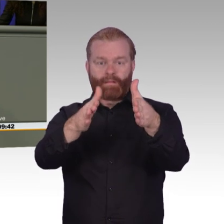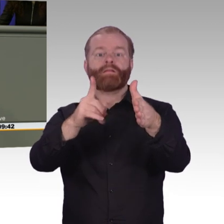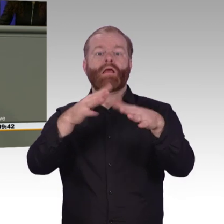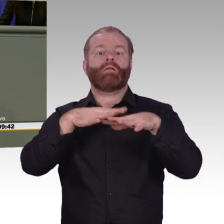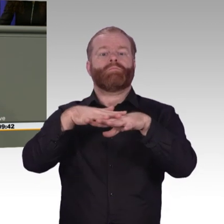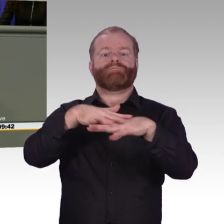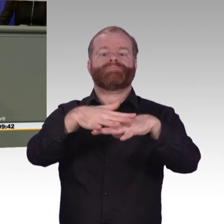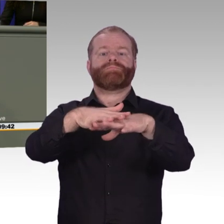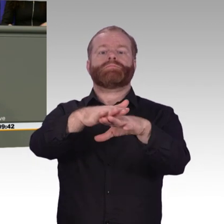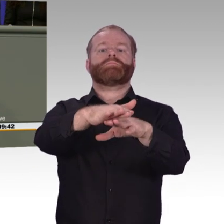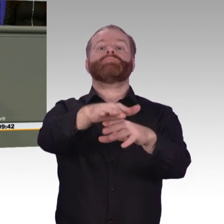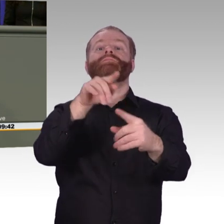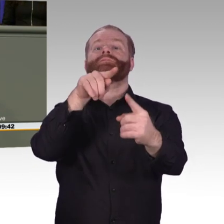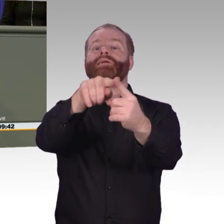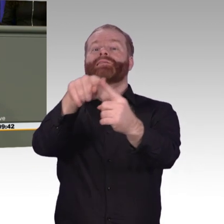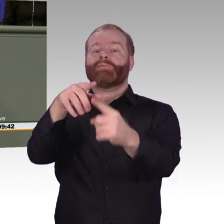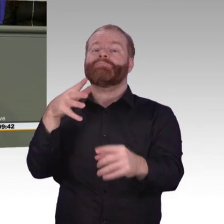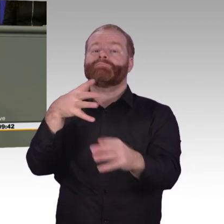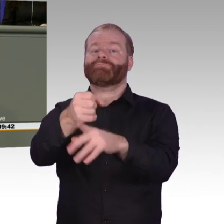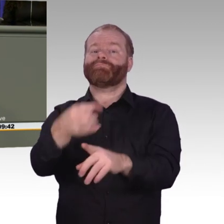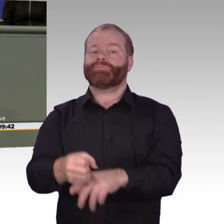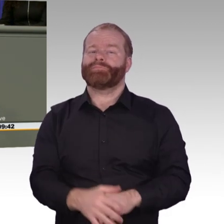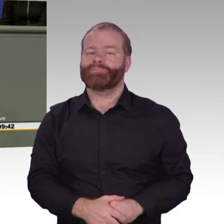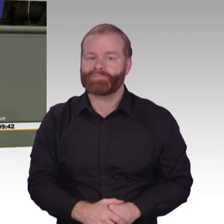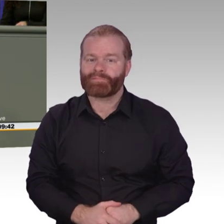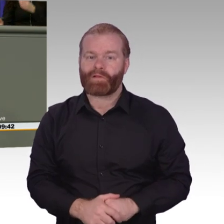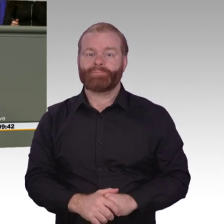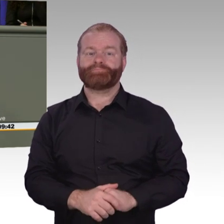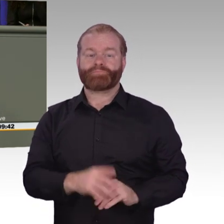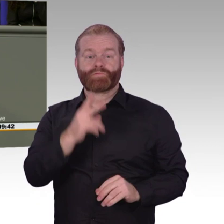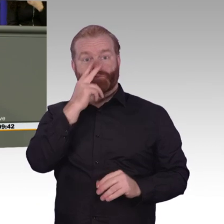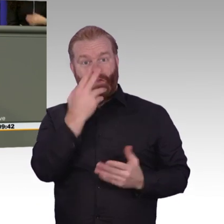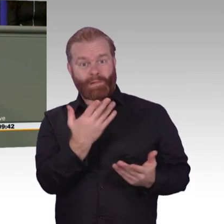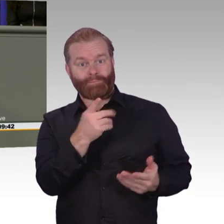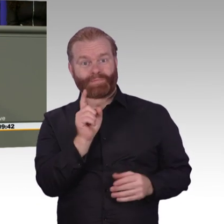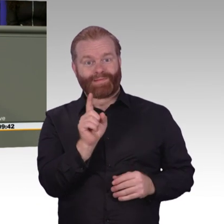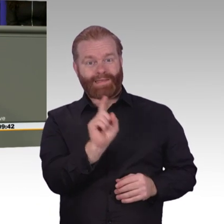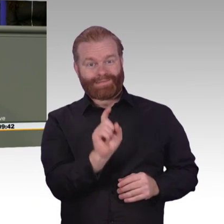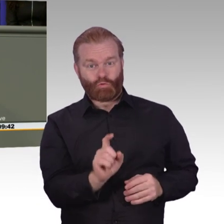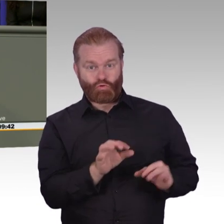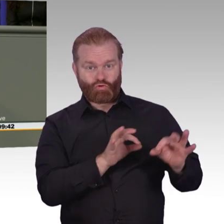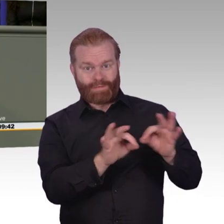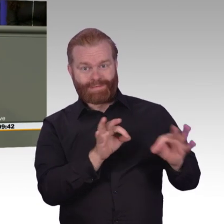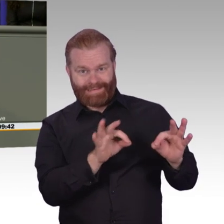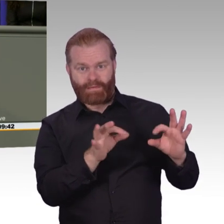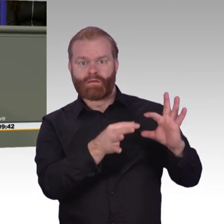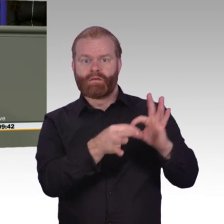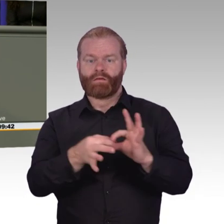anschaut, den Plan der chinesischen Regierung, wenn man sich die Entwicklung in den USA anschaut, wenn man die Unruhen in der Welt sieht